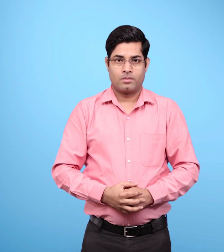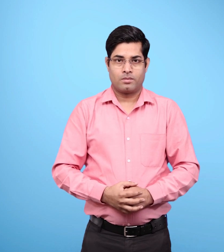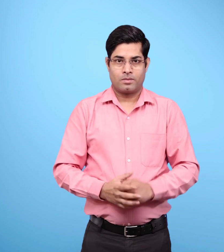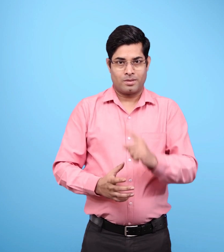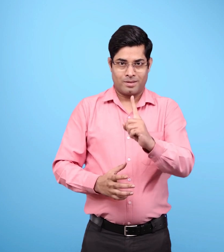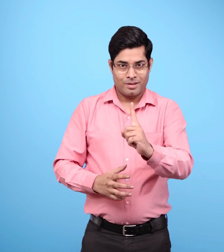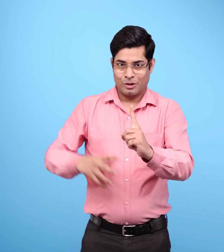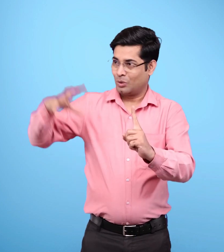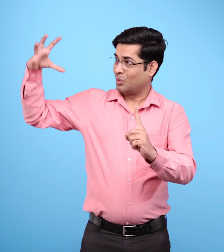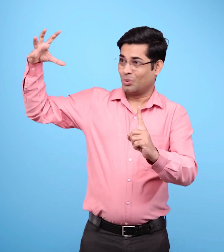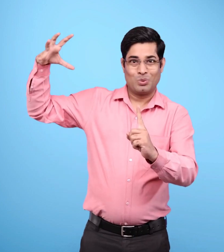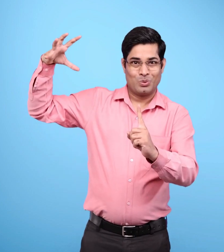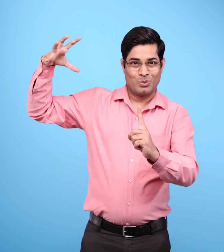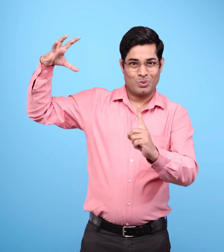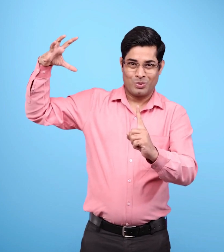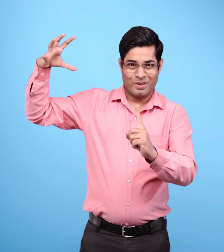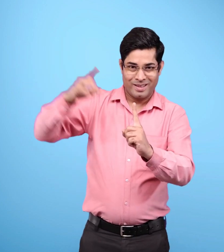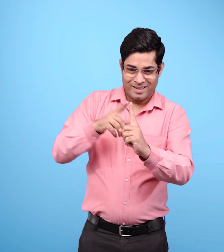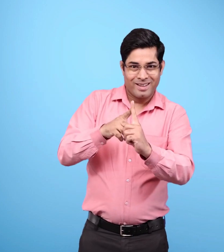जहां इसकी छाया स्पश्ट बनती हो